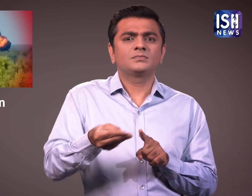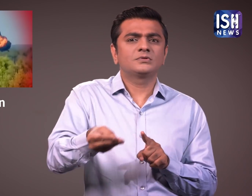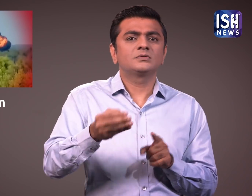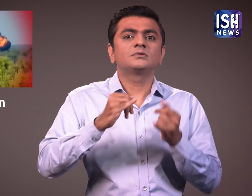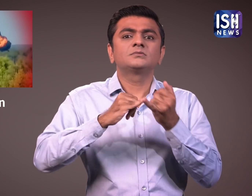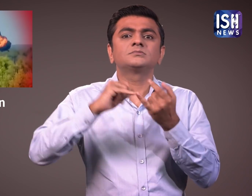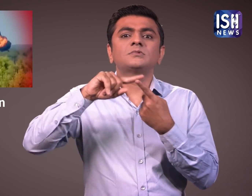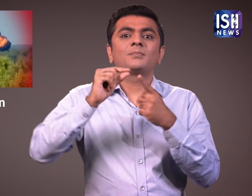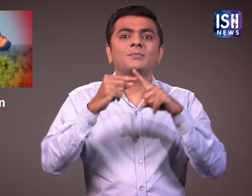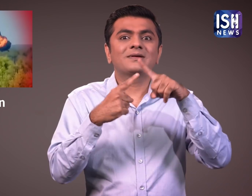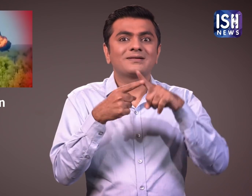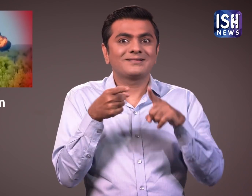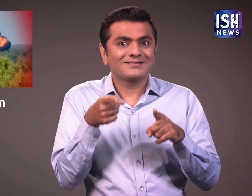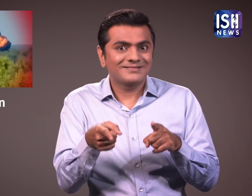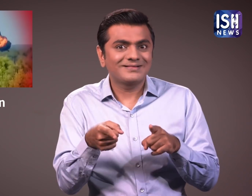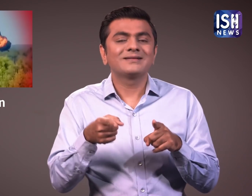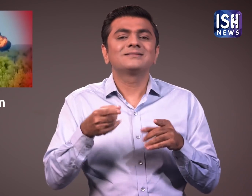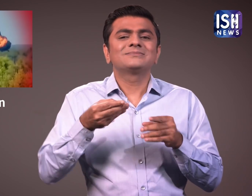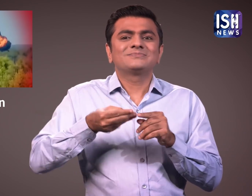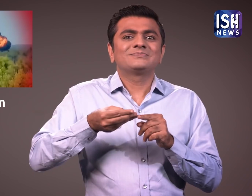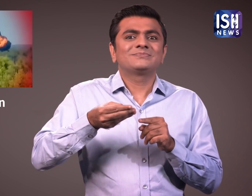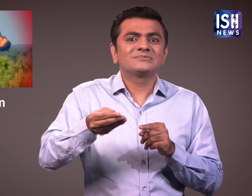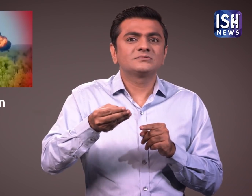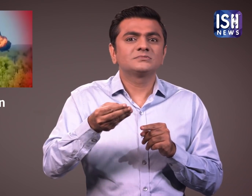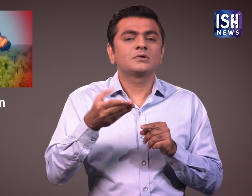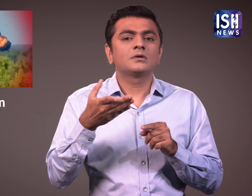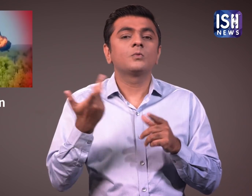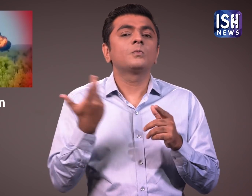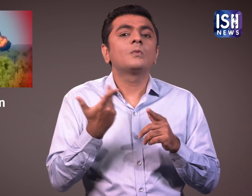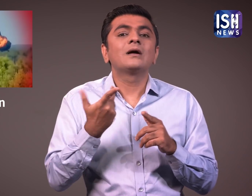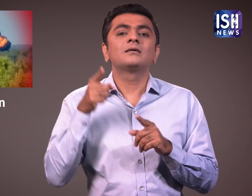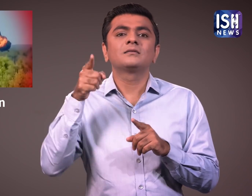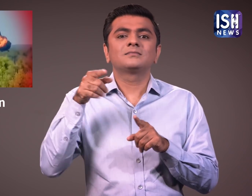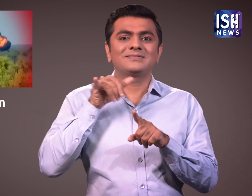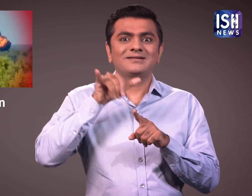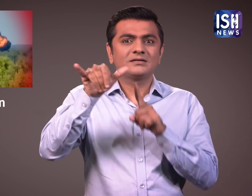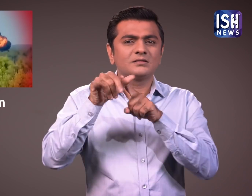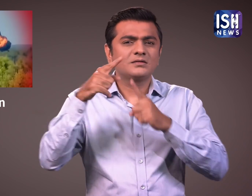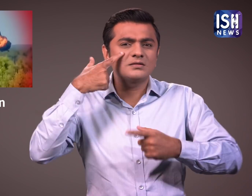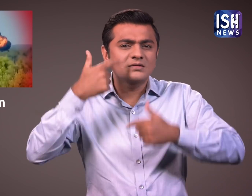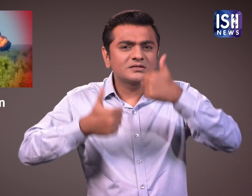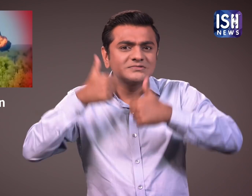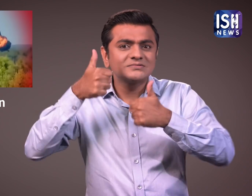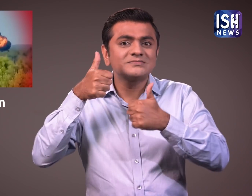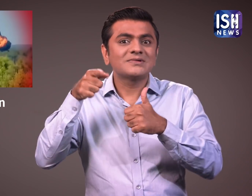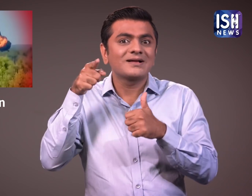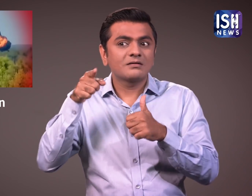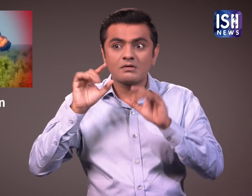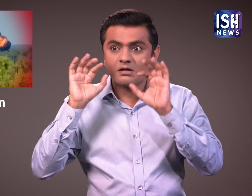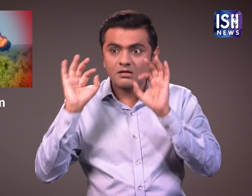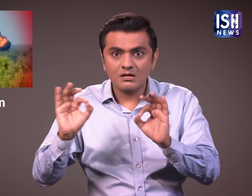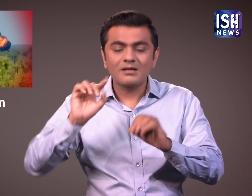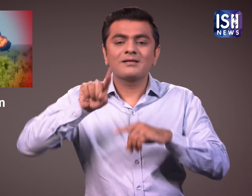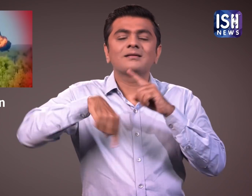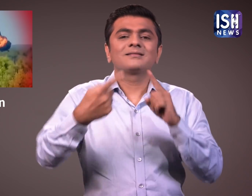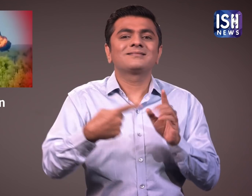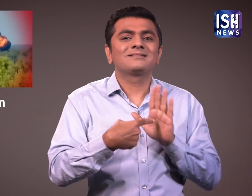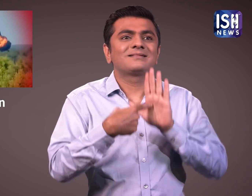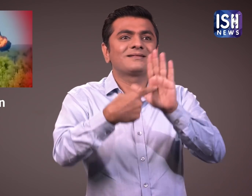था। यदि सभी परीक्षन सफलता पूर्वक होते तो इसे मंच पर